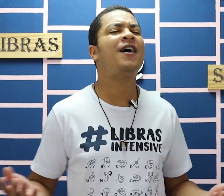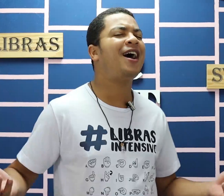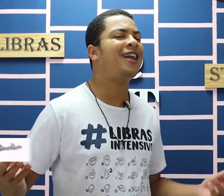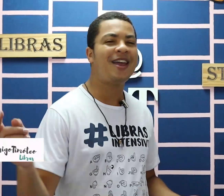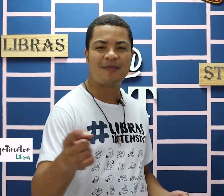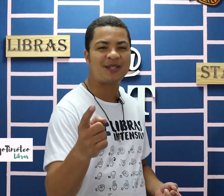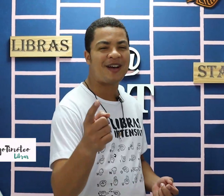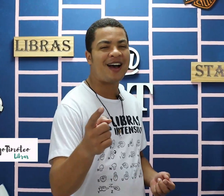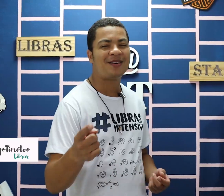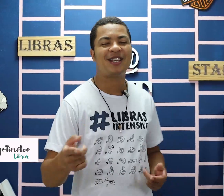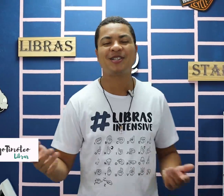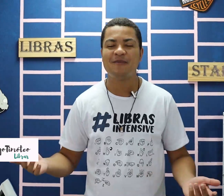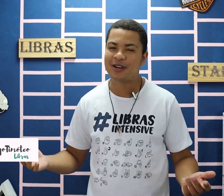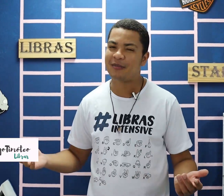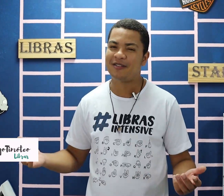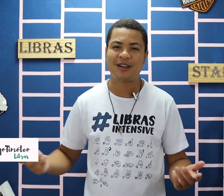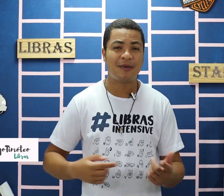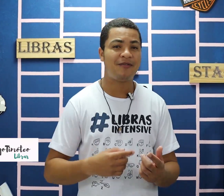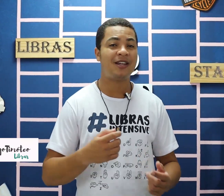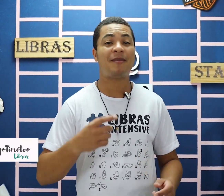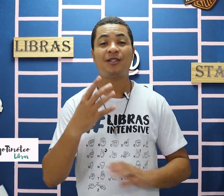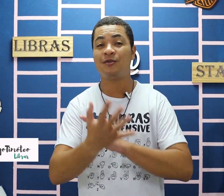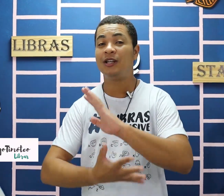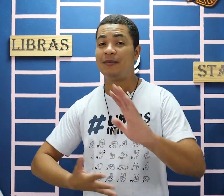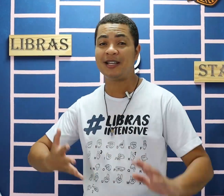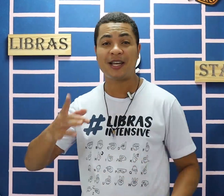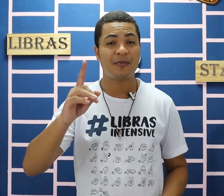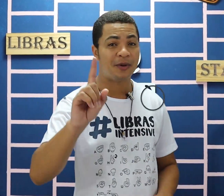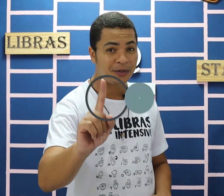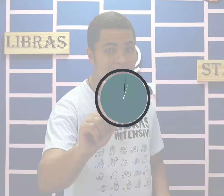Fala aí, pessoal! Seja muito bem-vindo e bem-vinda a mais um Libras em um Minuto.